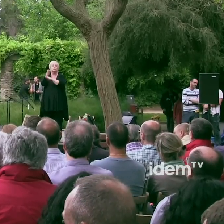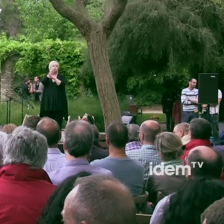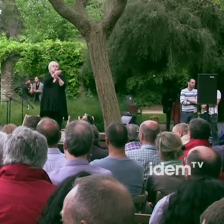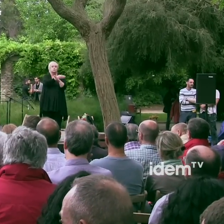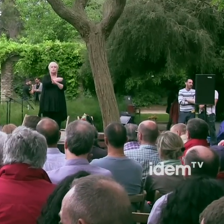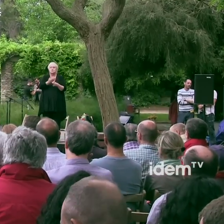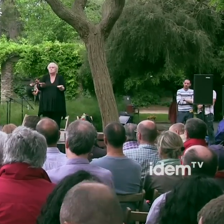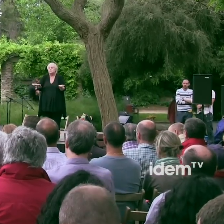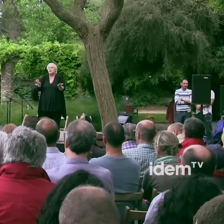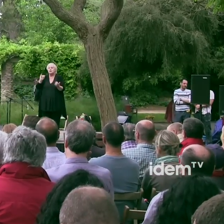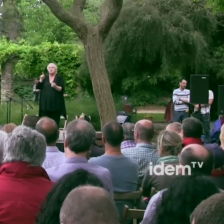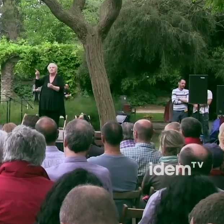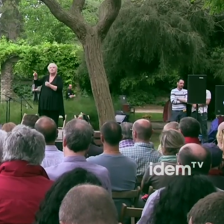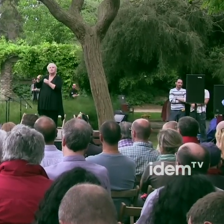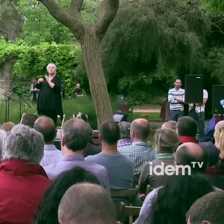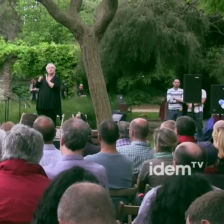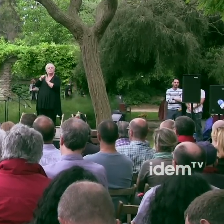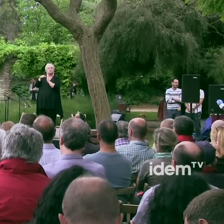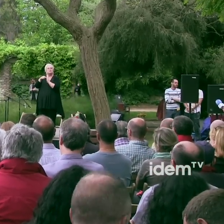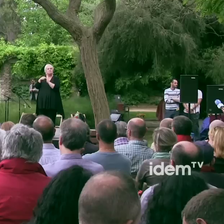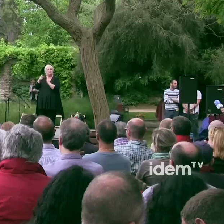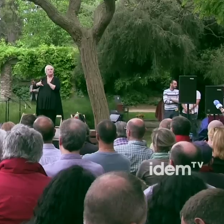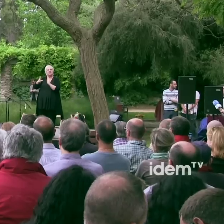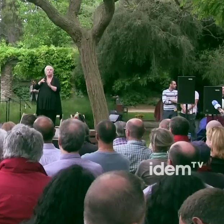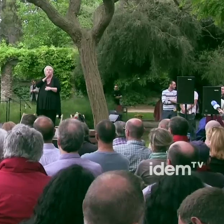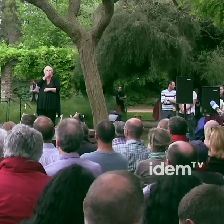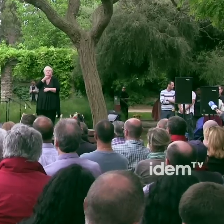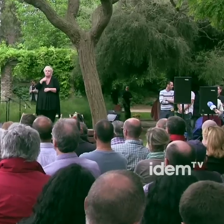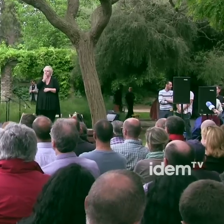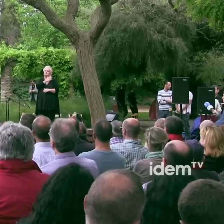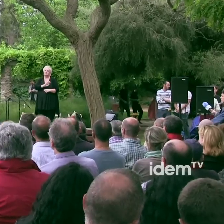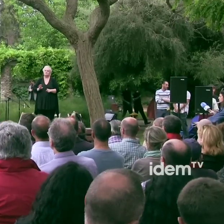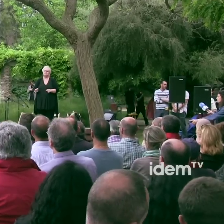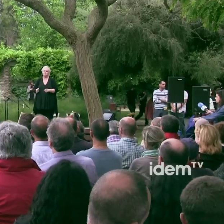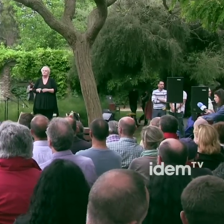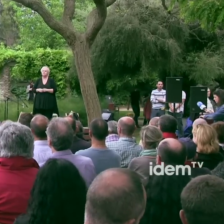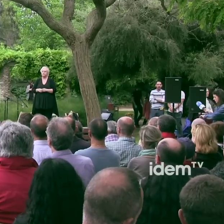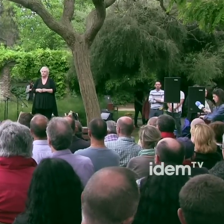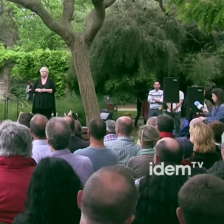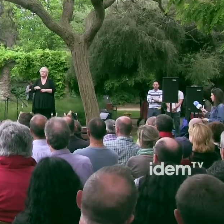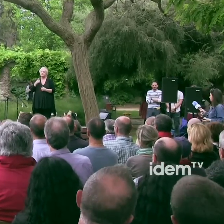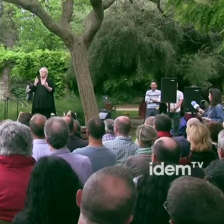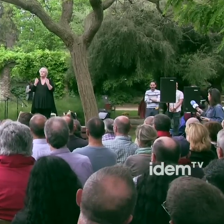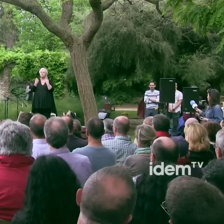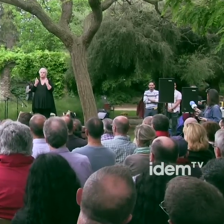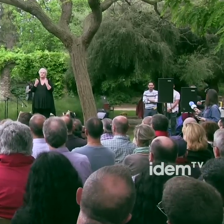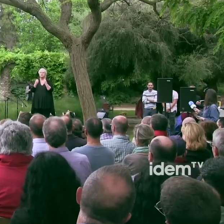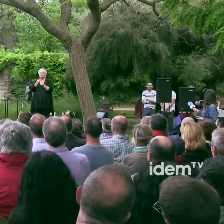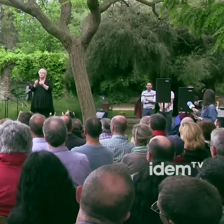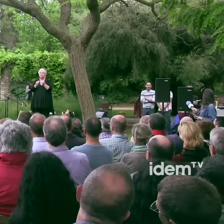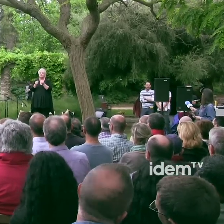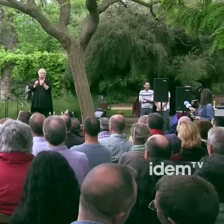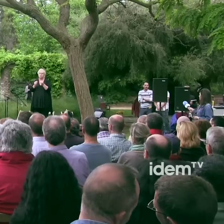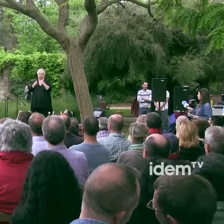saben en què han quedat finalment els seus drets caldrà reforçar el lideratge tant des de les